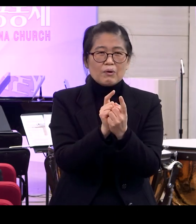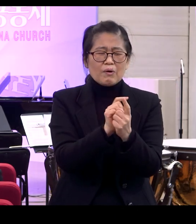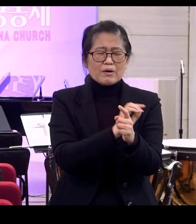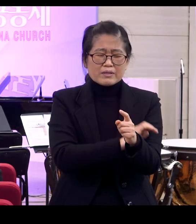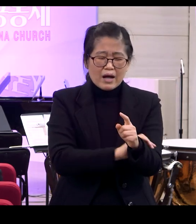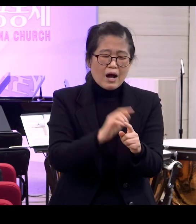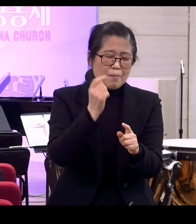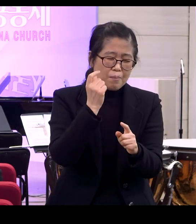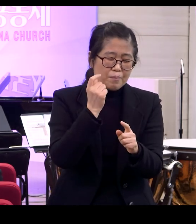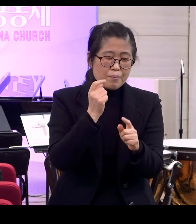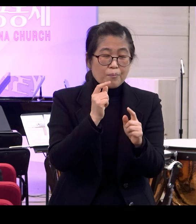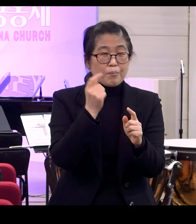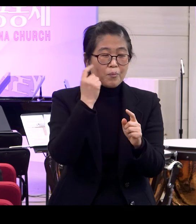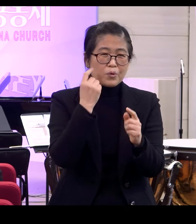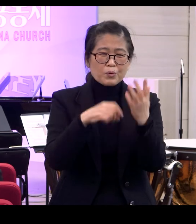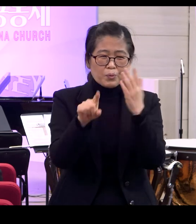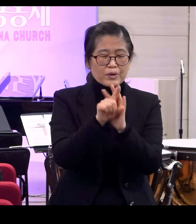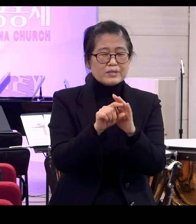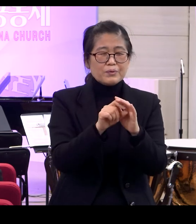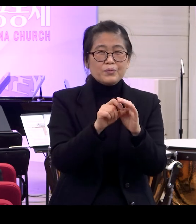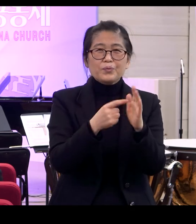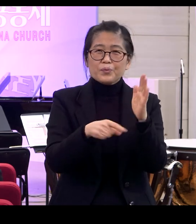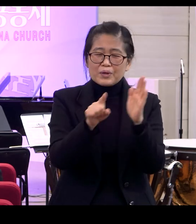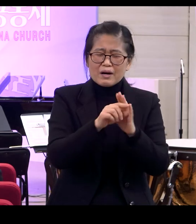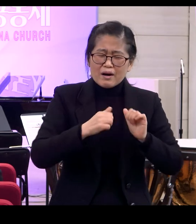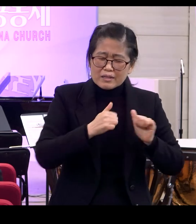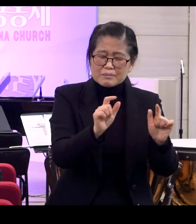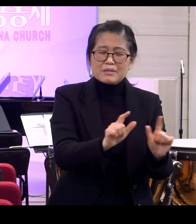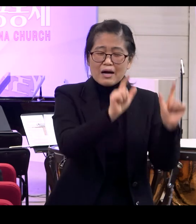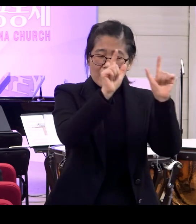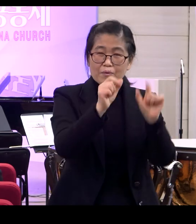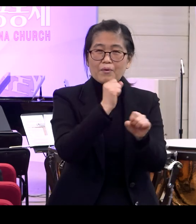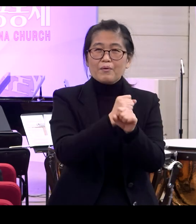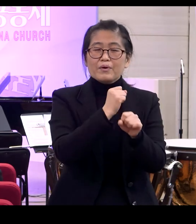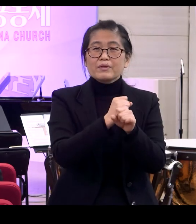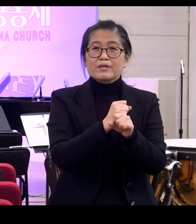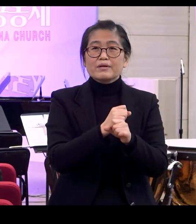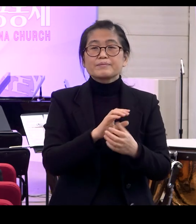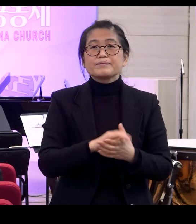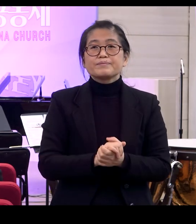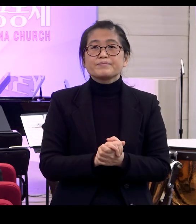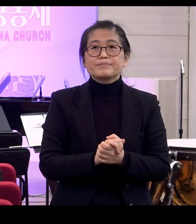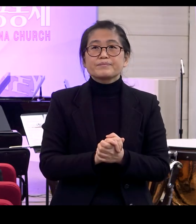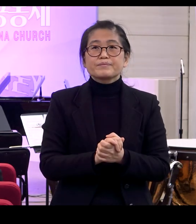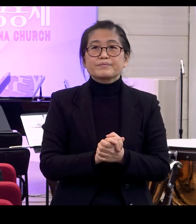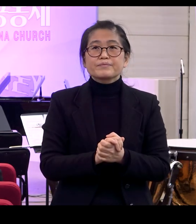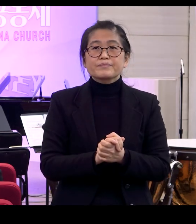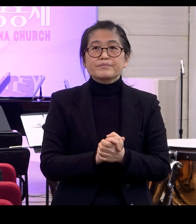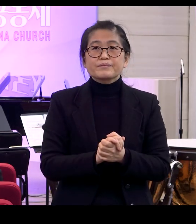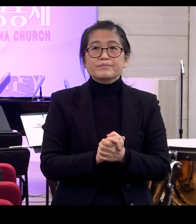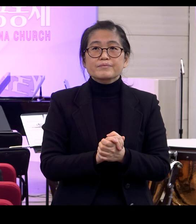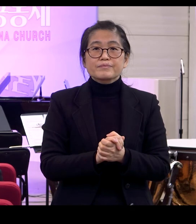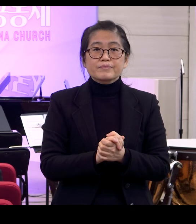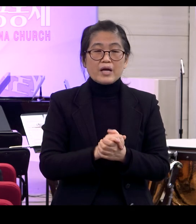쳐보니까 알겠더라고요 은혜 받아보니까 알겠더라고요 예 우리 삶의 정말 중요한 핵심 포인트는 자유입니다